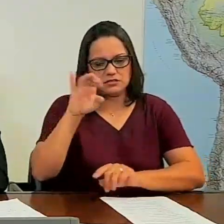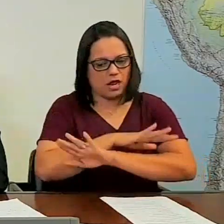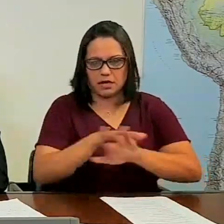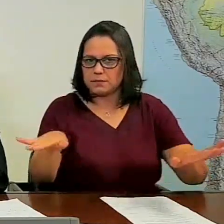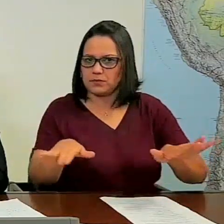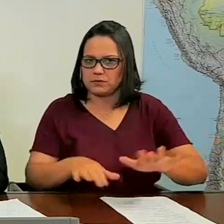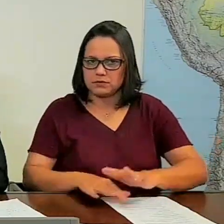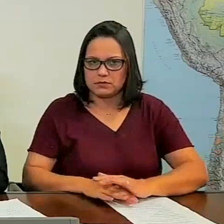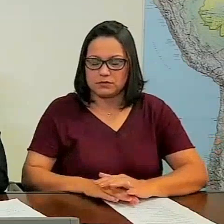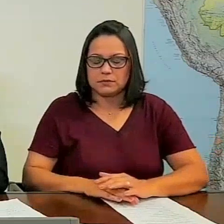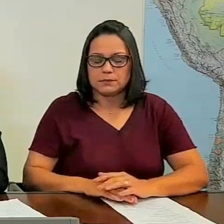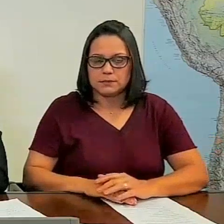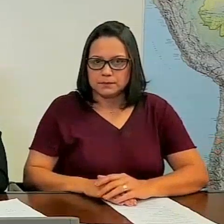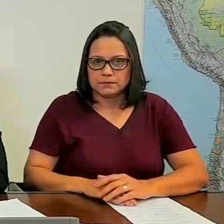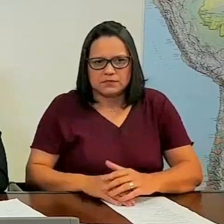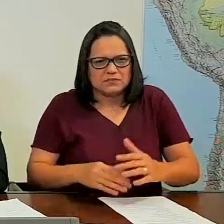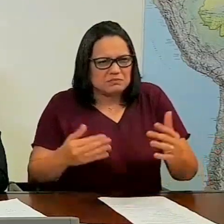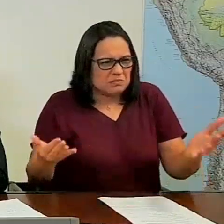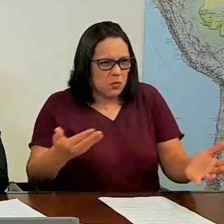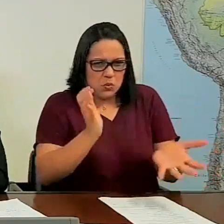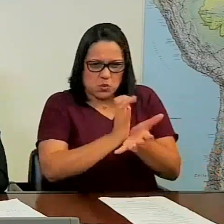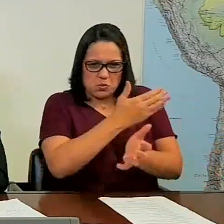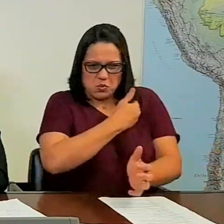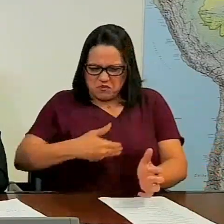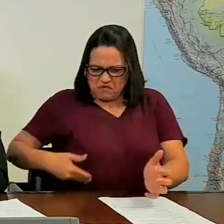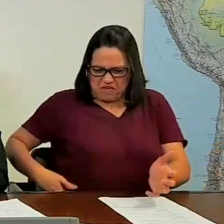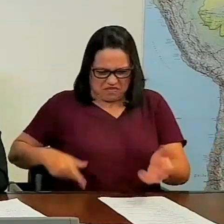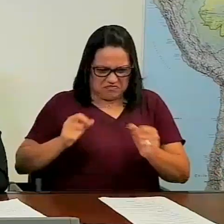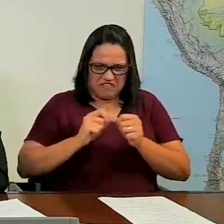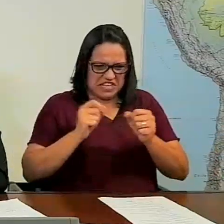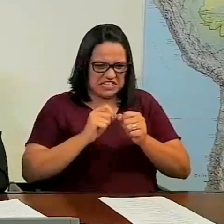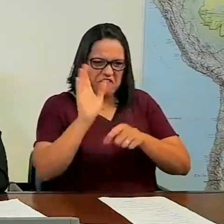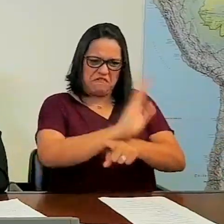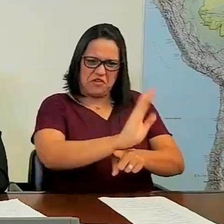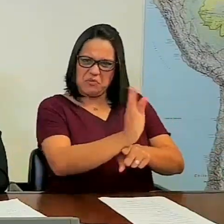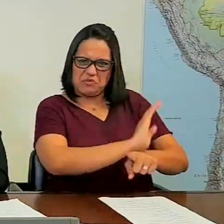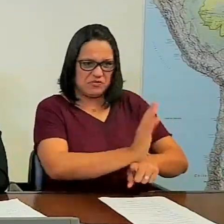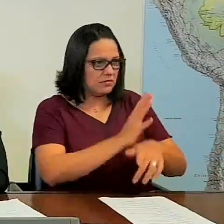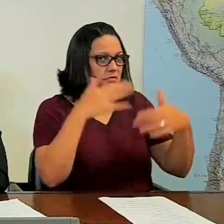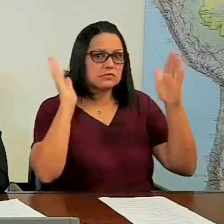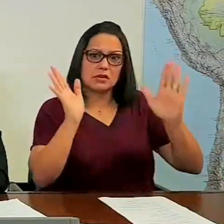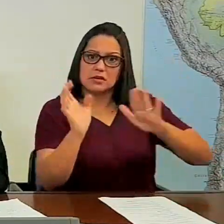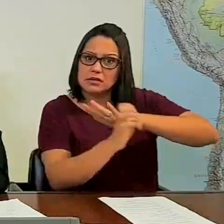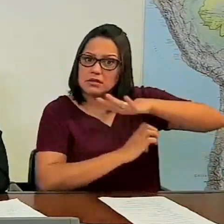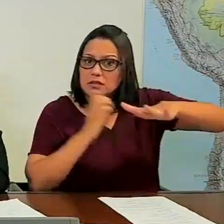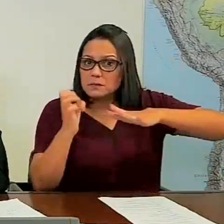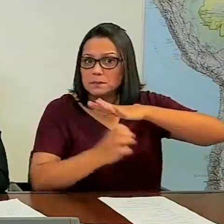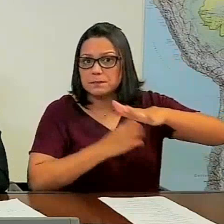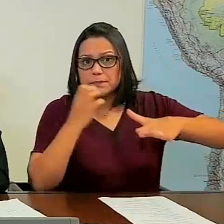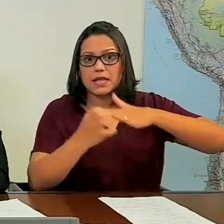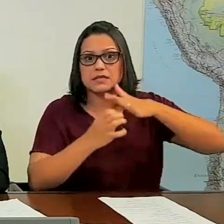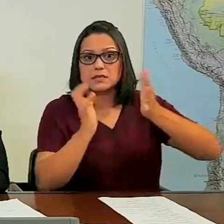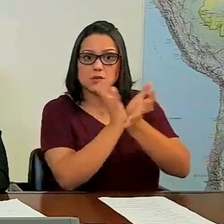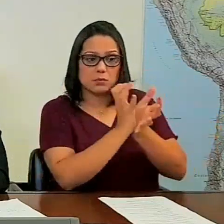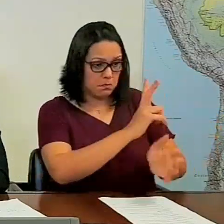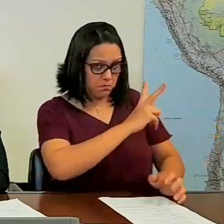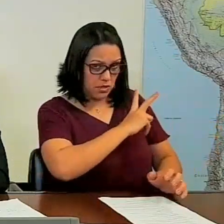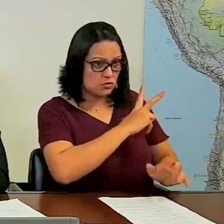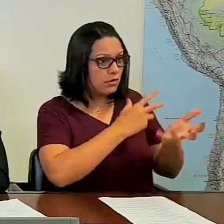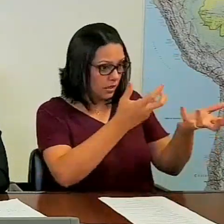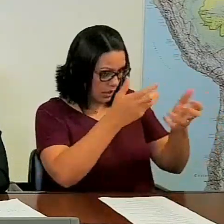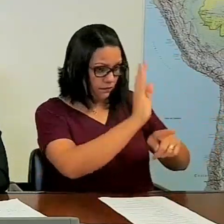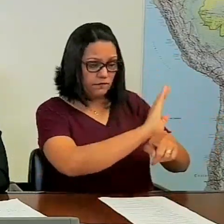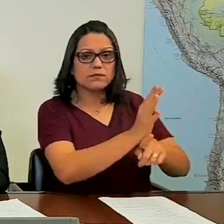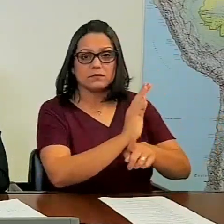poder público, né, tem que se meter em fazer filme, né. Que tem uma empresa de filme aqui, privada, sem problema nenhum,